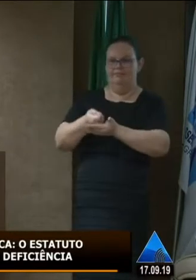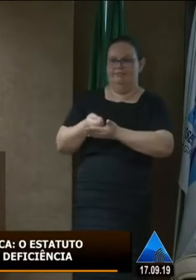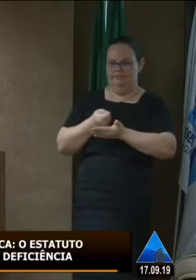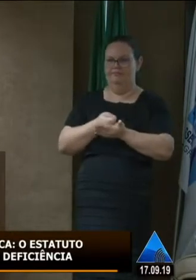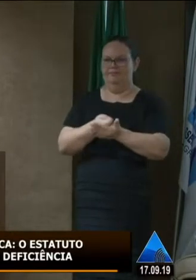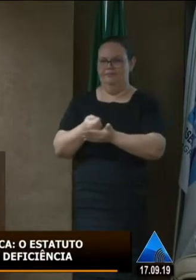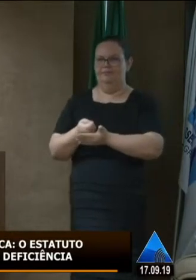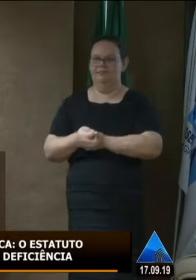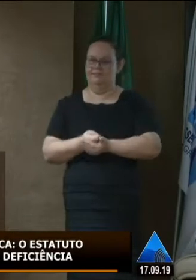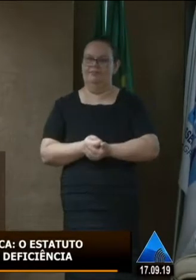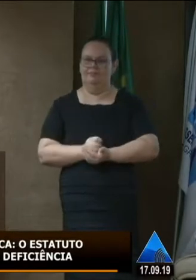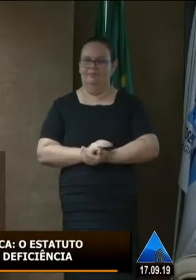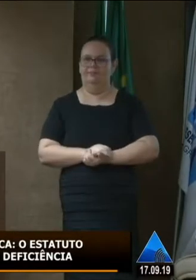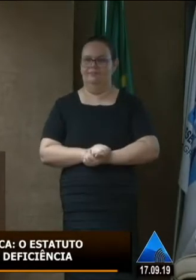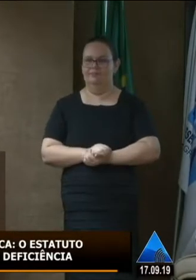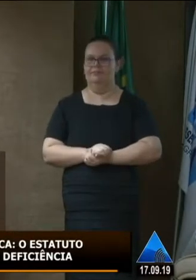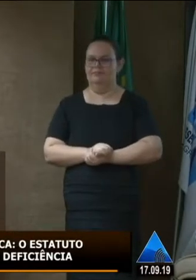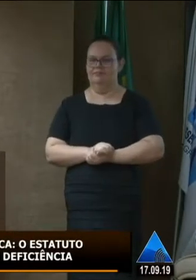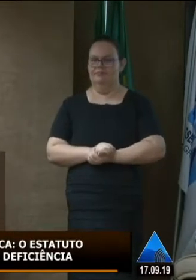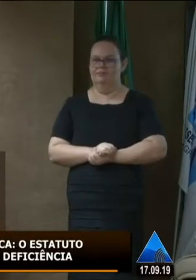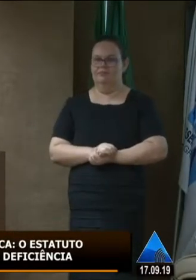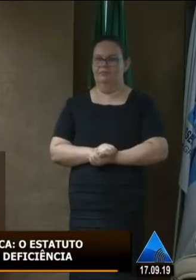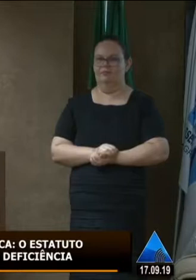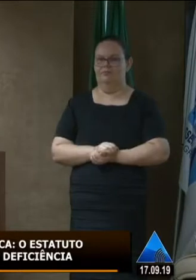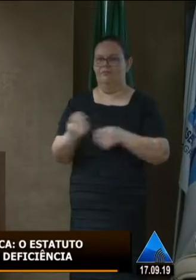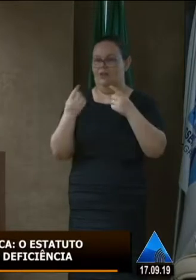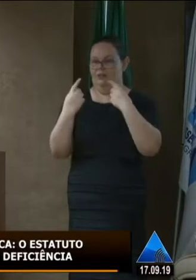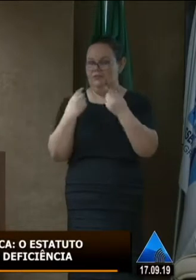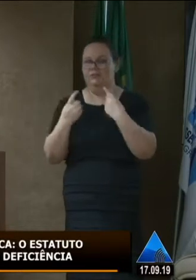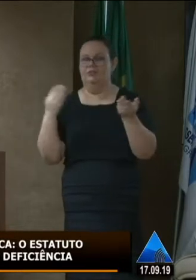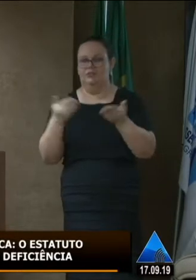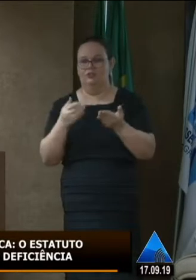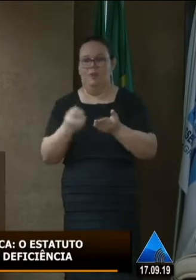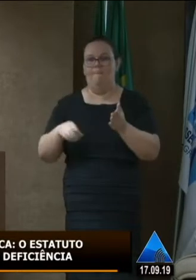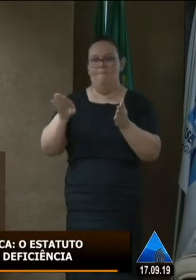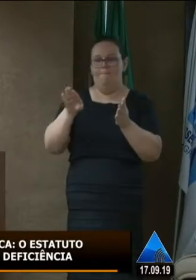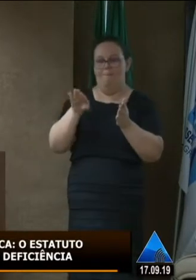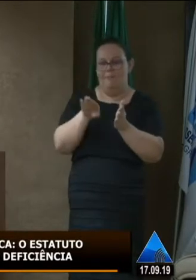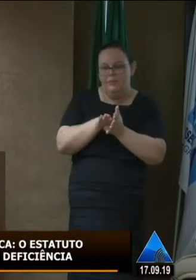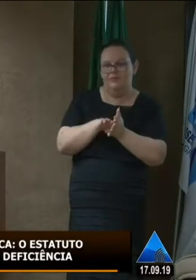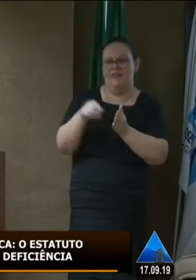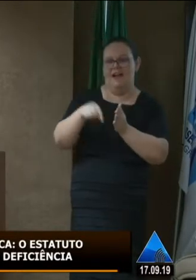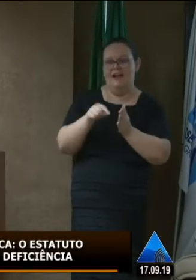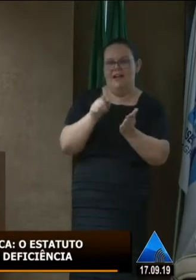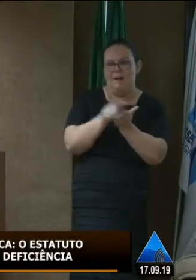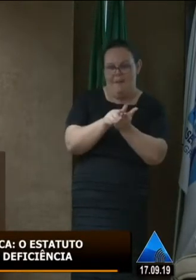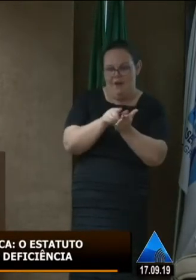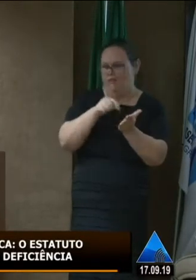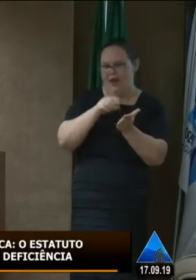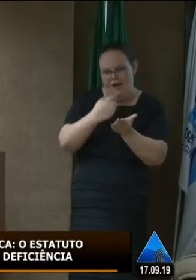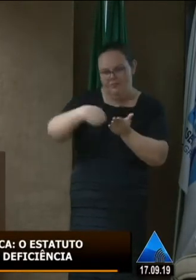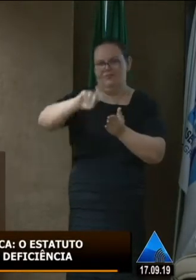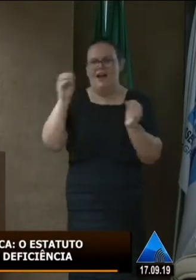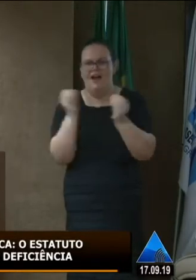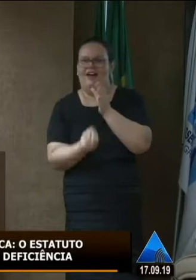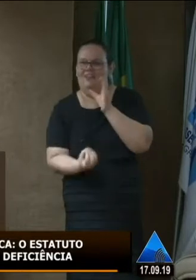dizendo assim discutidos elas venham realmente sair do papel e fazer com que a coisa realmente